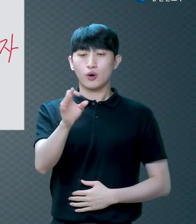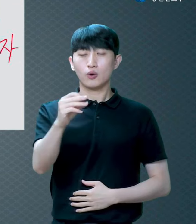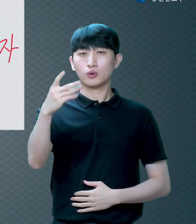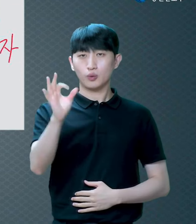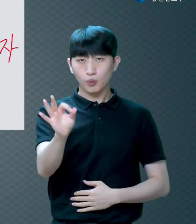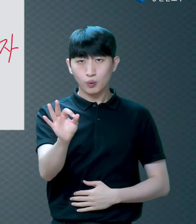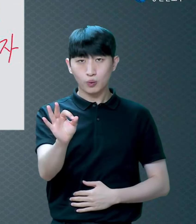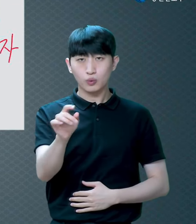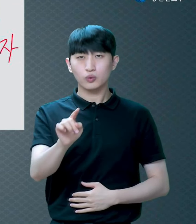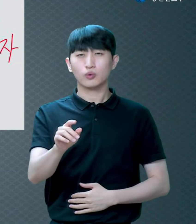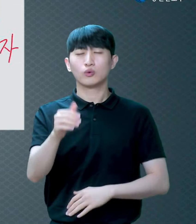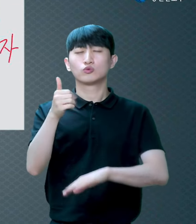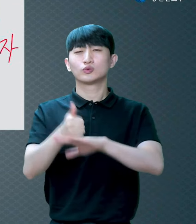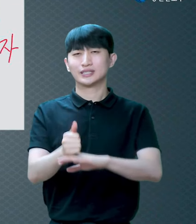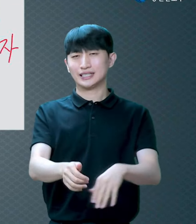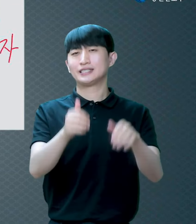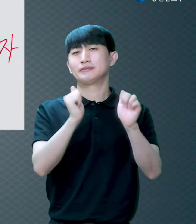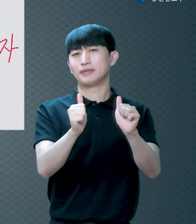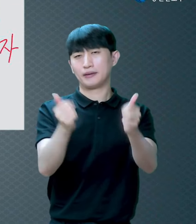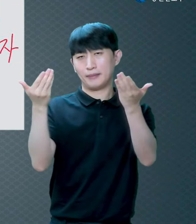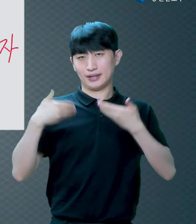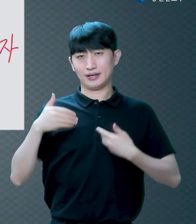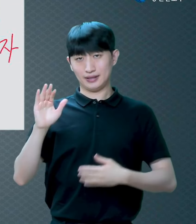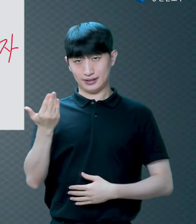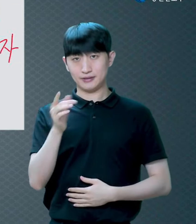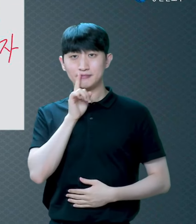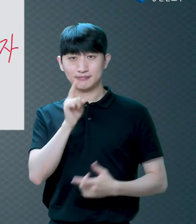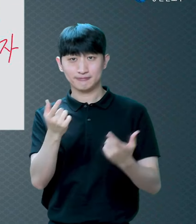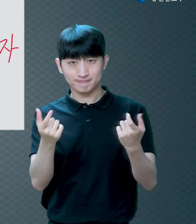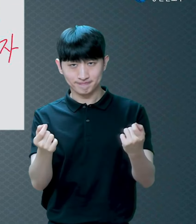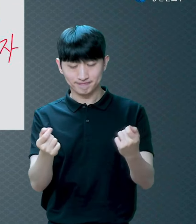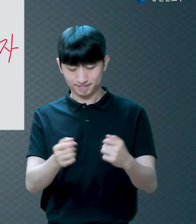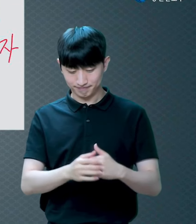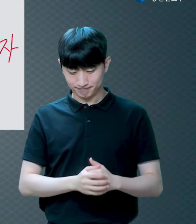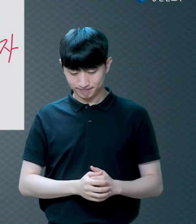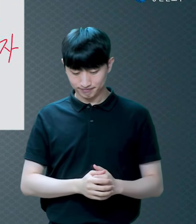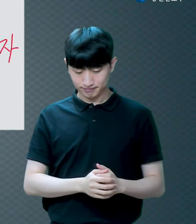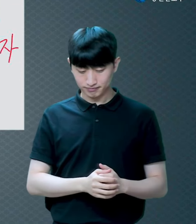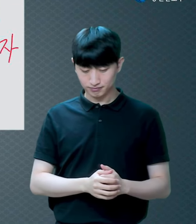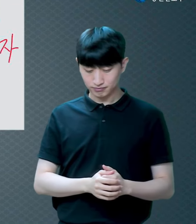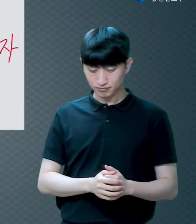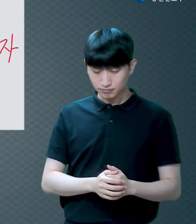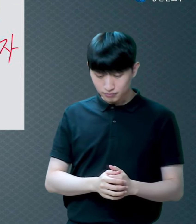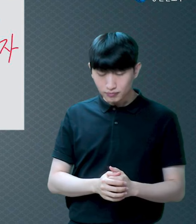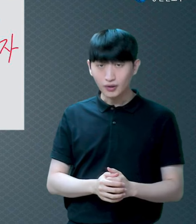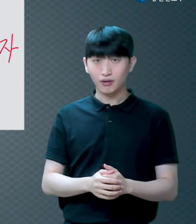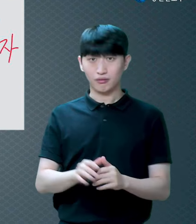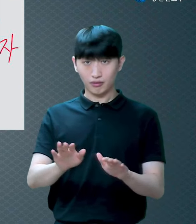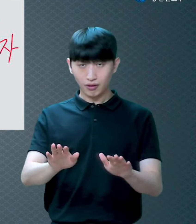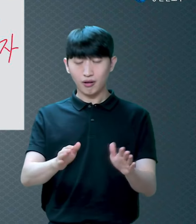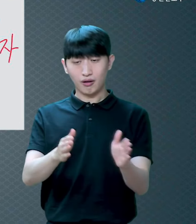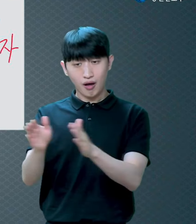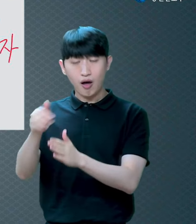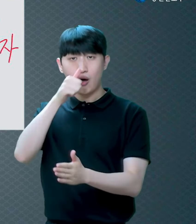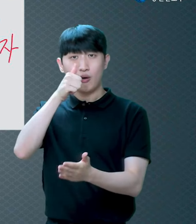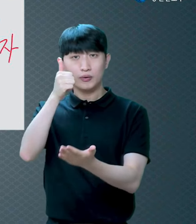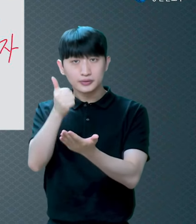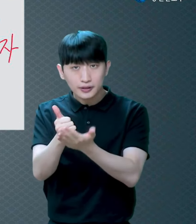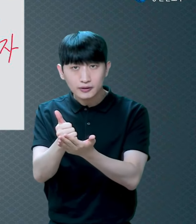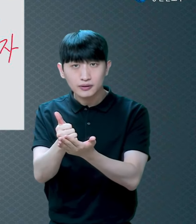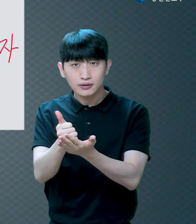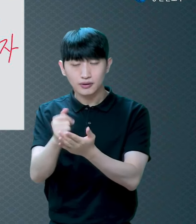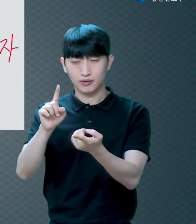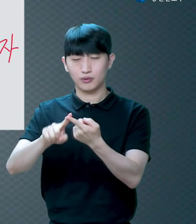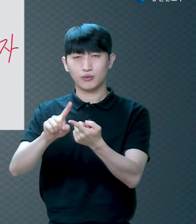똑같은 죄입니다 똑같은 죄인데 자복하고 버린다